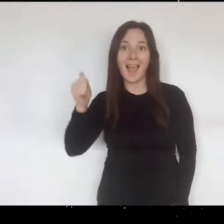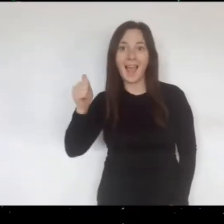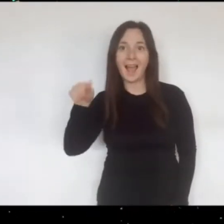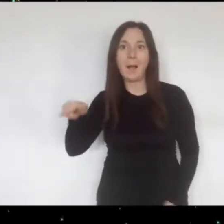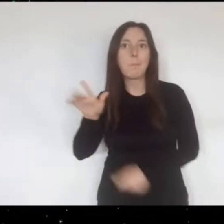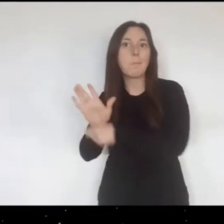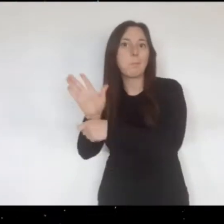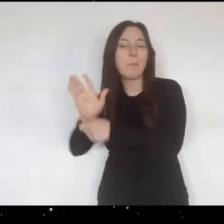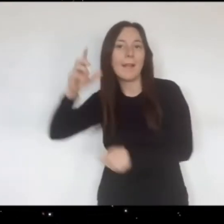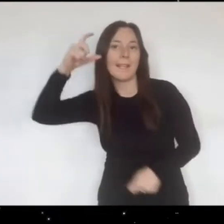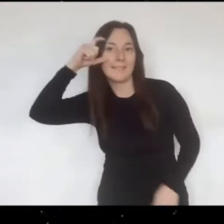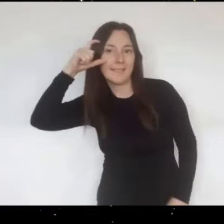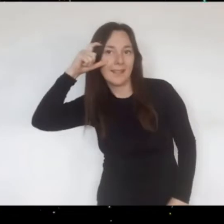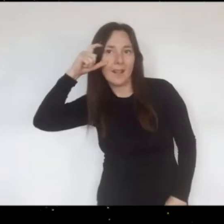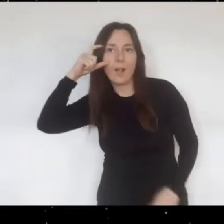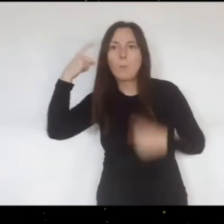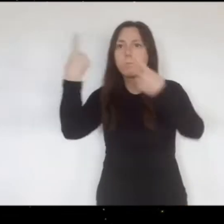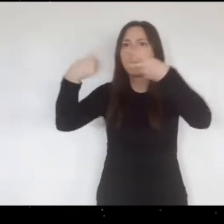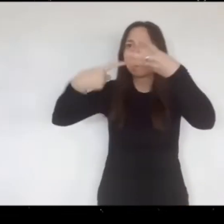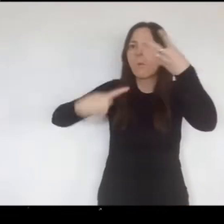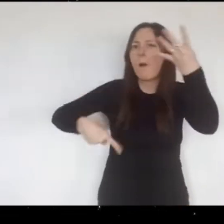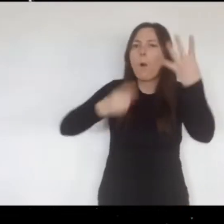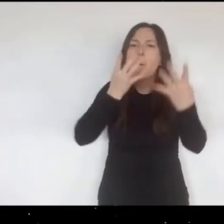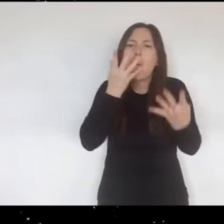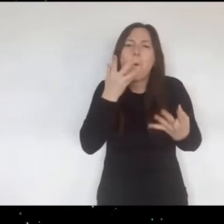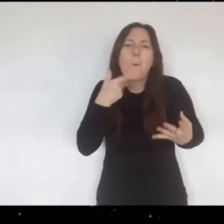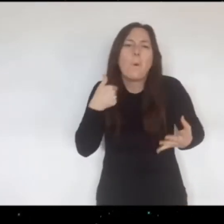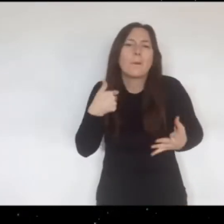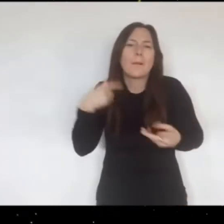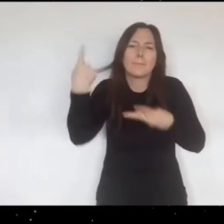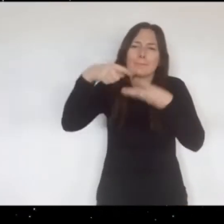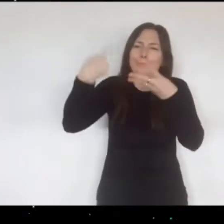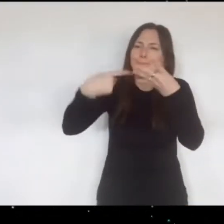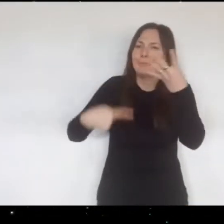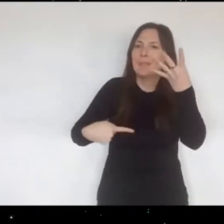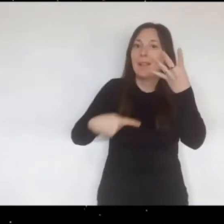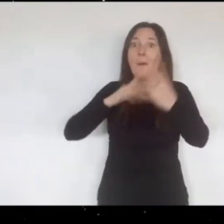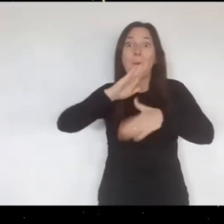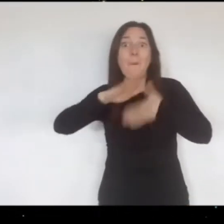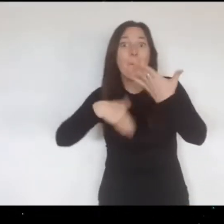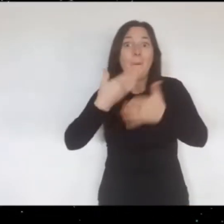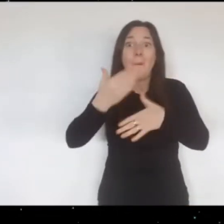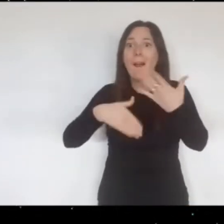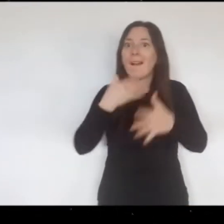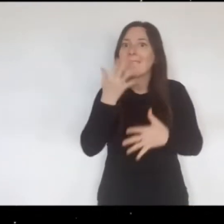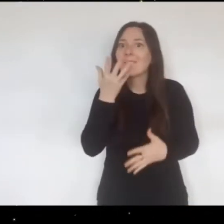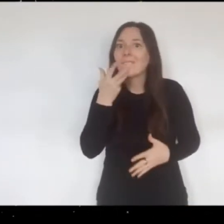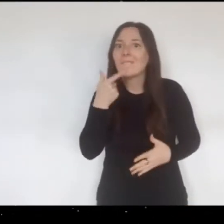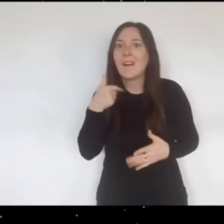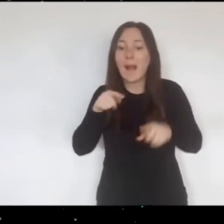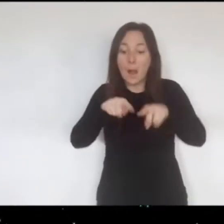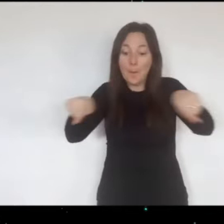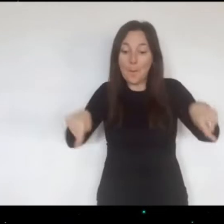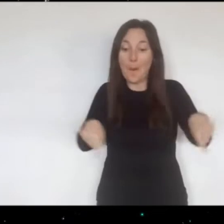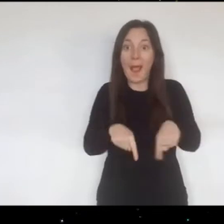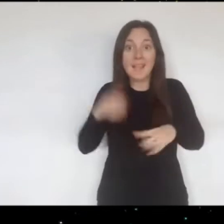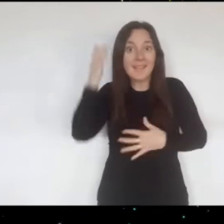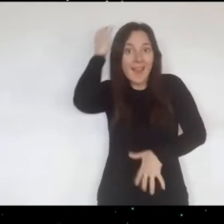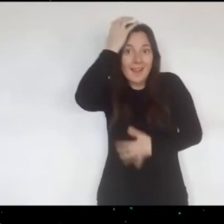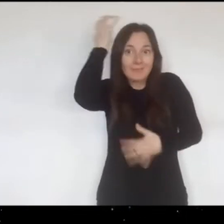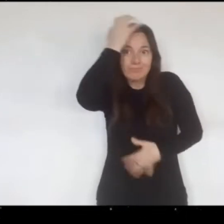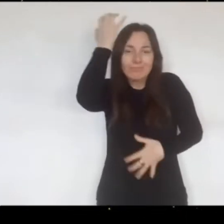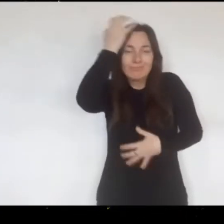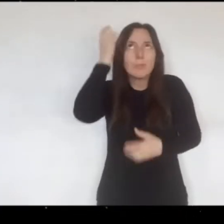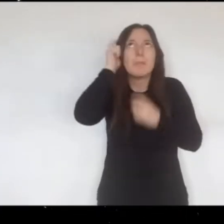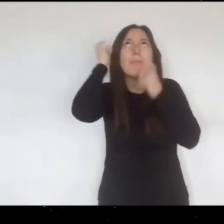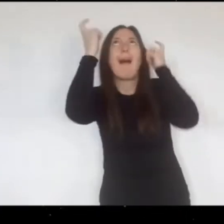cosas. Le gusta jugar con el agua en la bañera e imaginar que es un delfín que se hace pequeño,